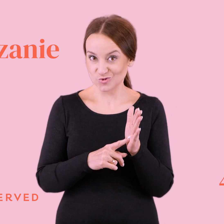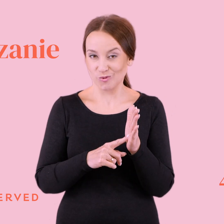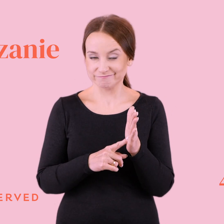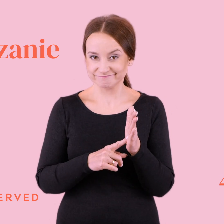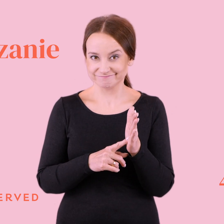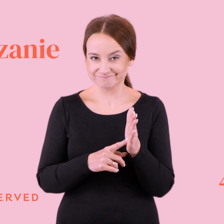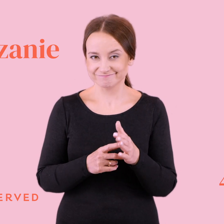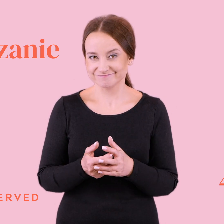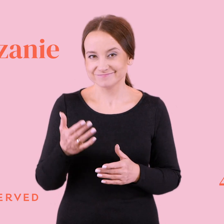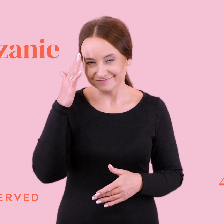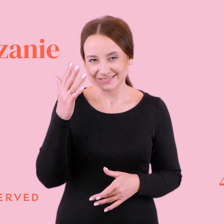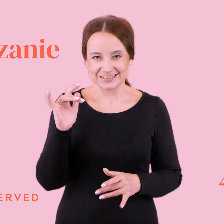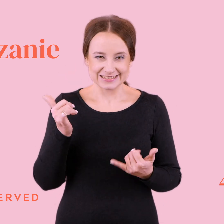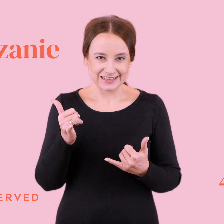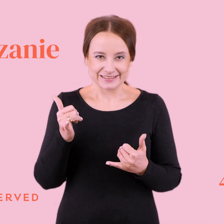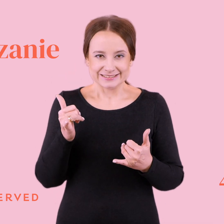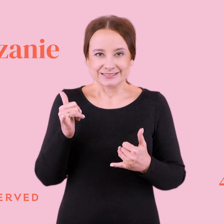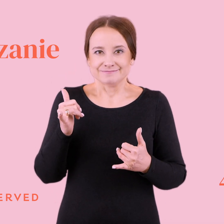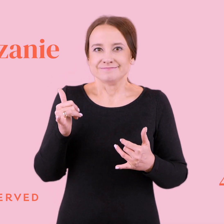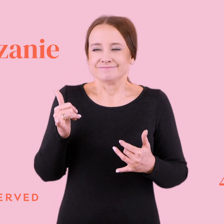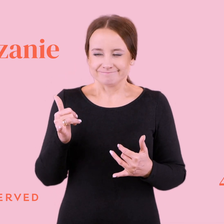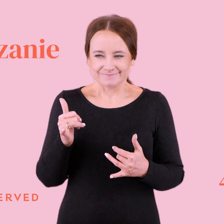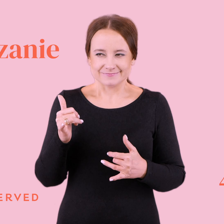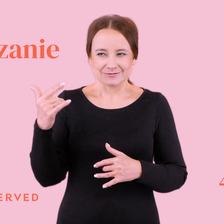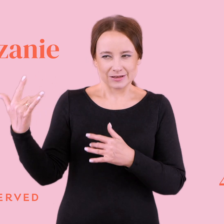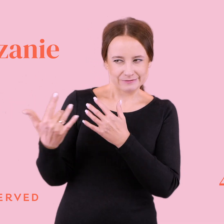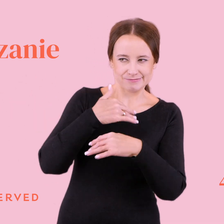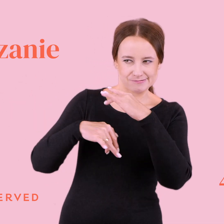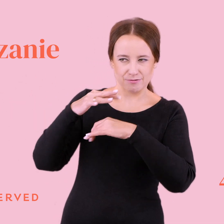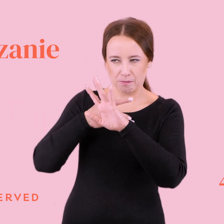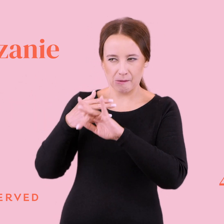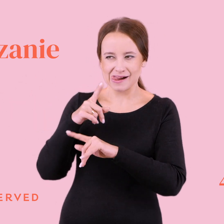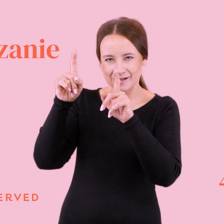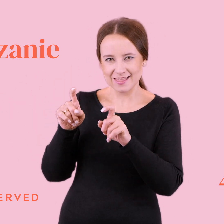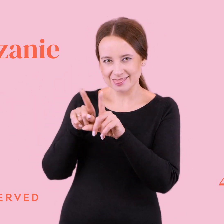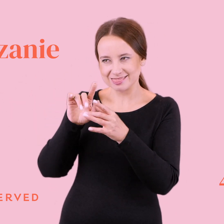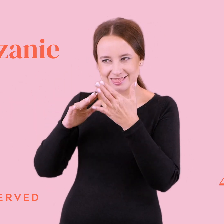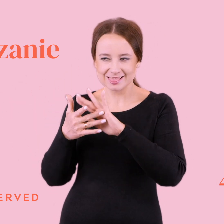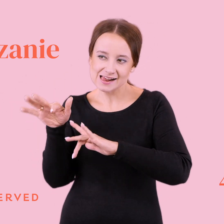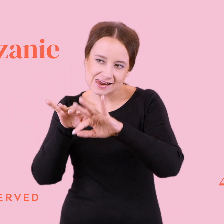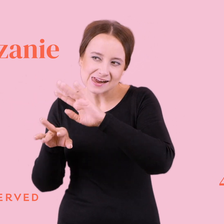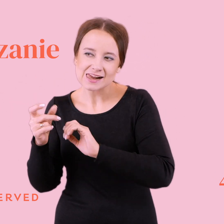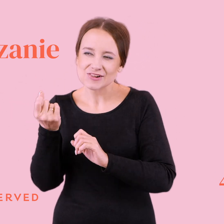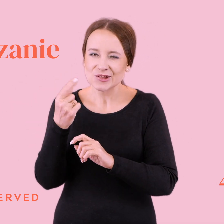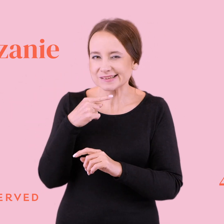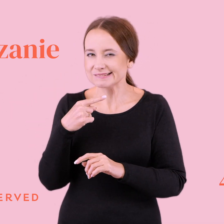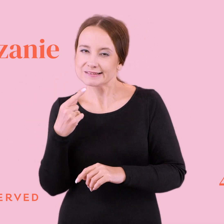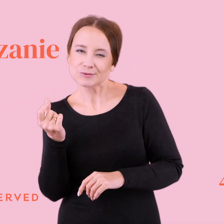no, po prostu narobionymi zaczynają manipulacje, jakieś takie drobne przekręty, kłamstewka, takie